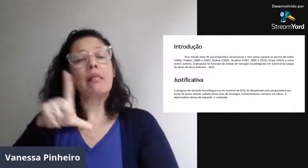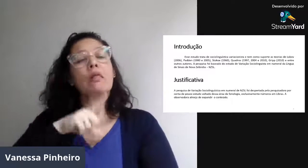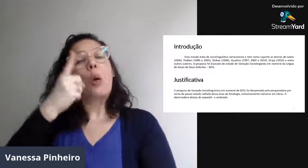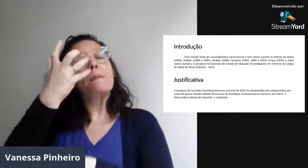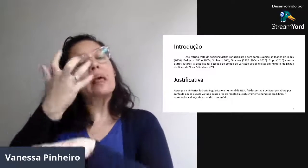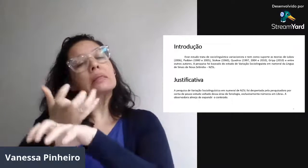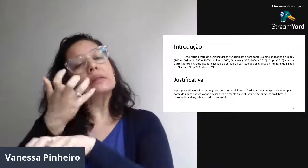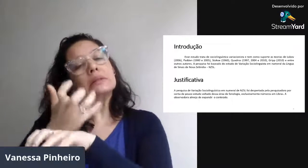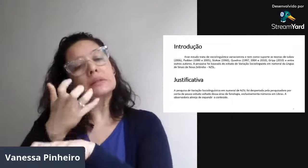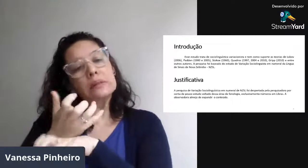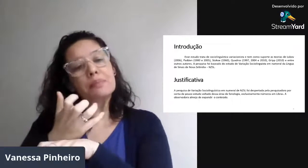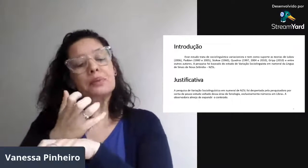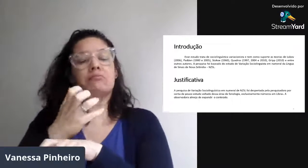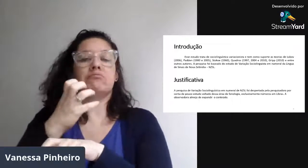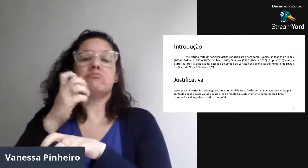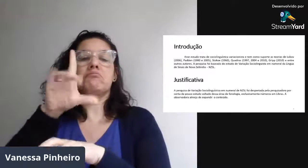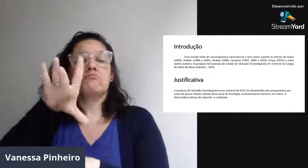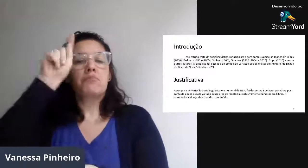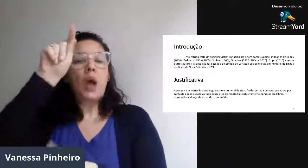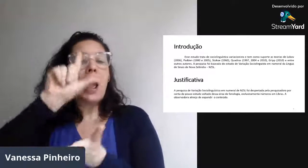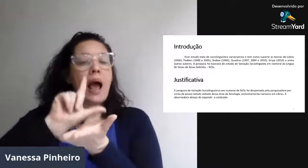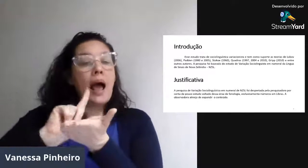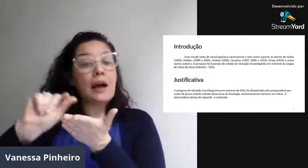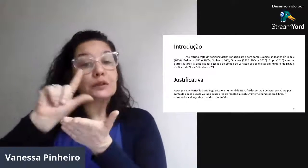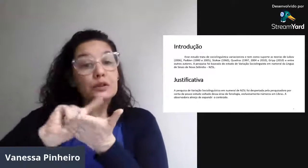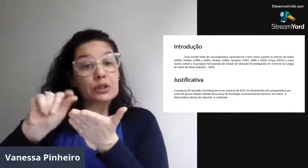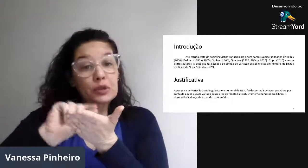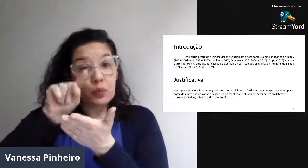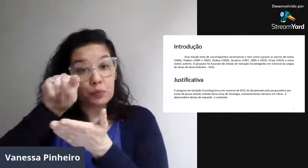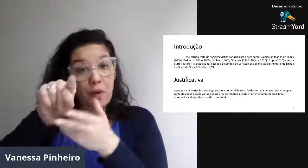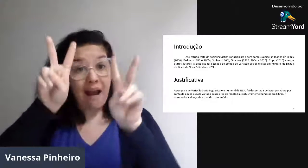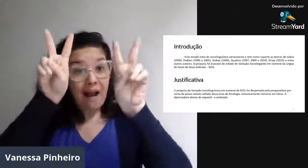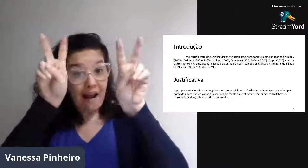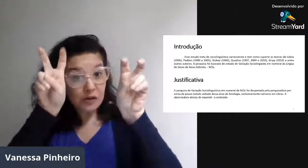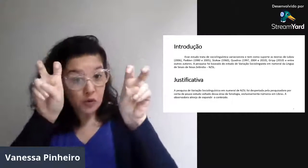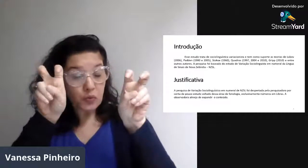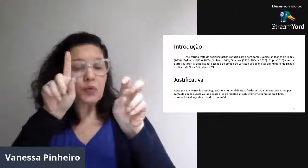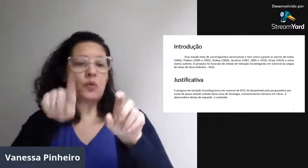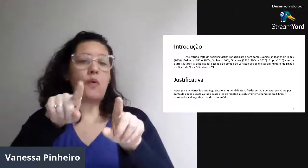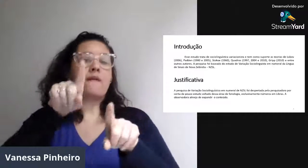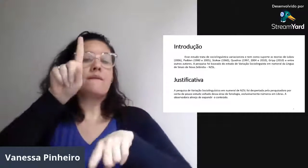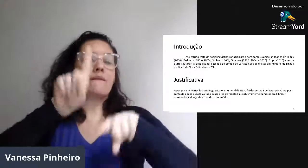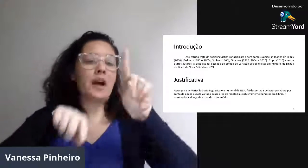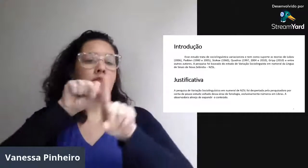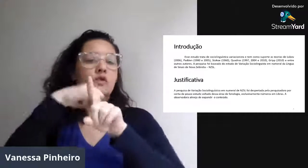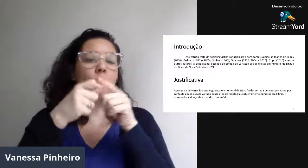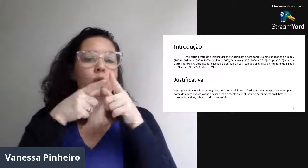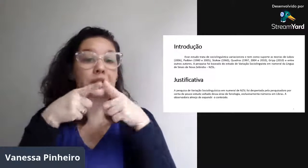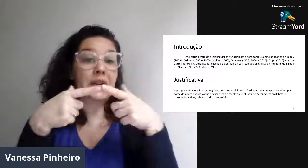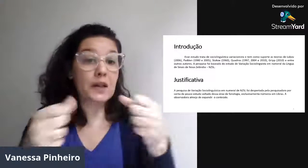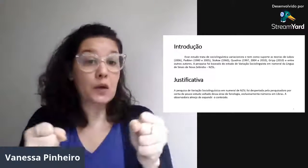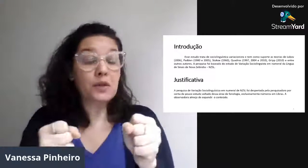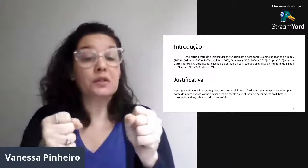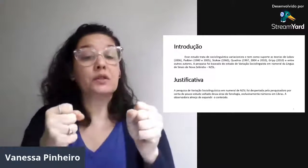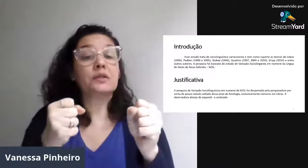na UFRJ. E escolhi a disciplina no artigo com o tema sobre avaliação